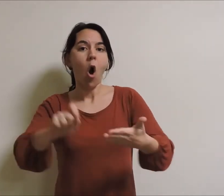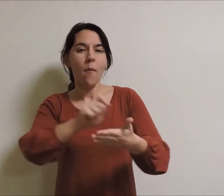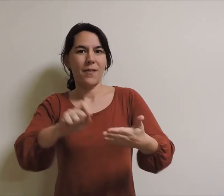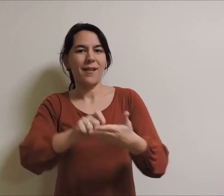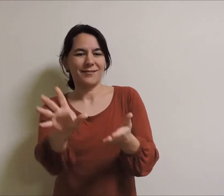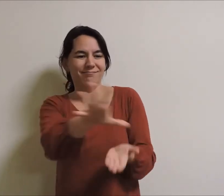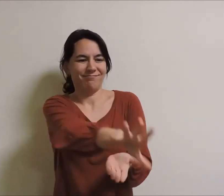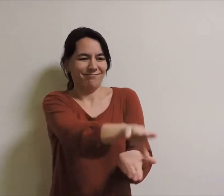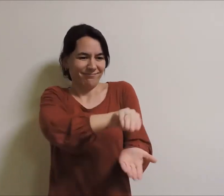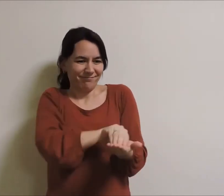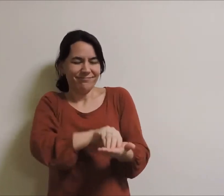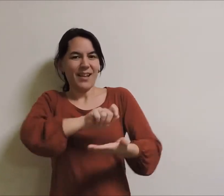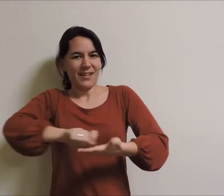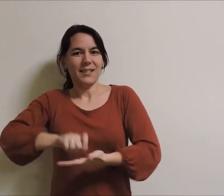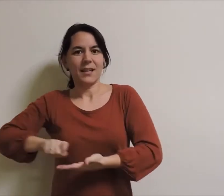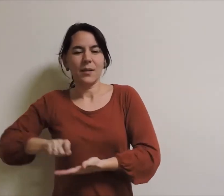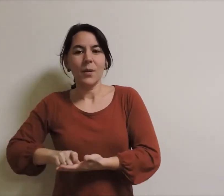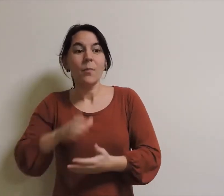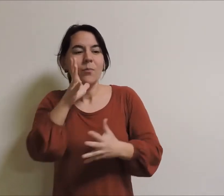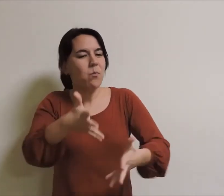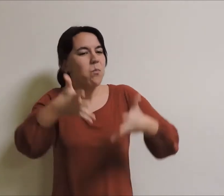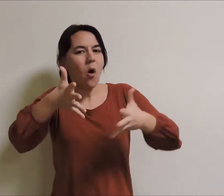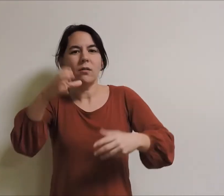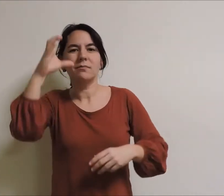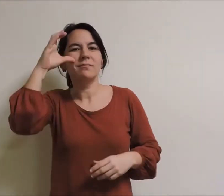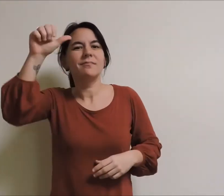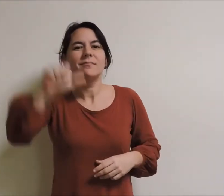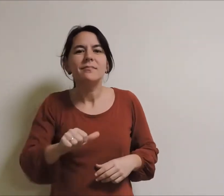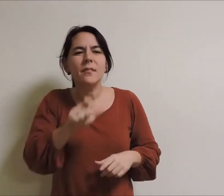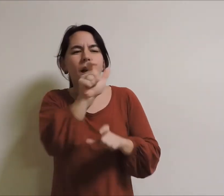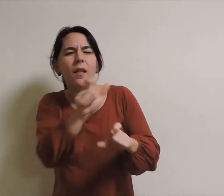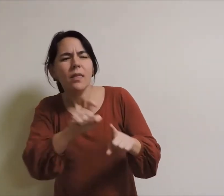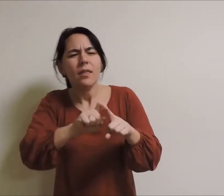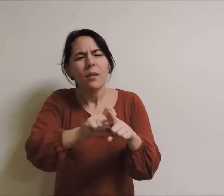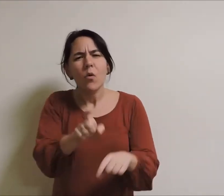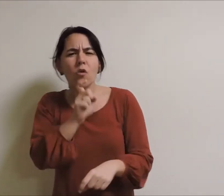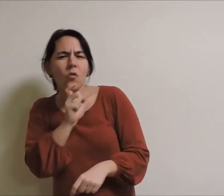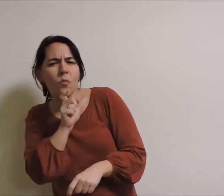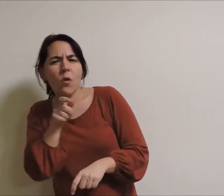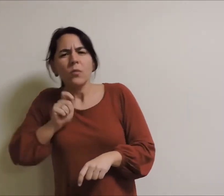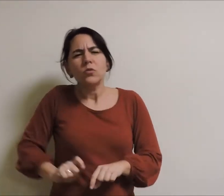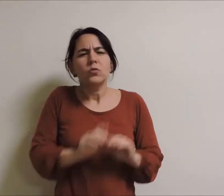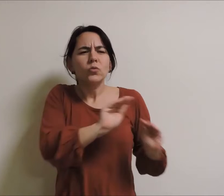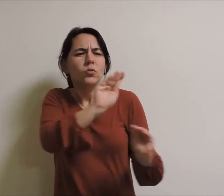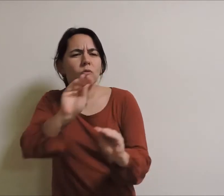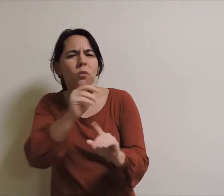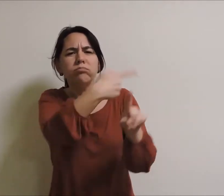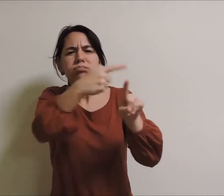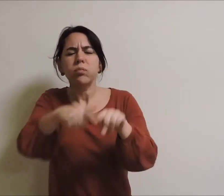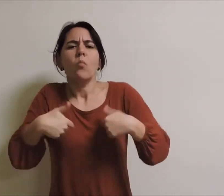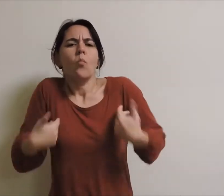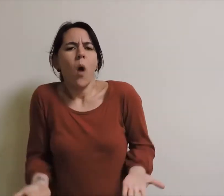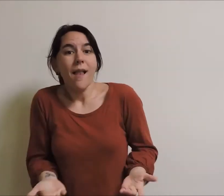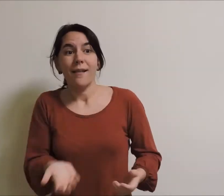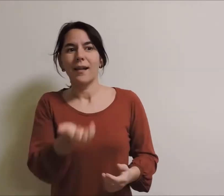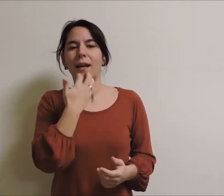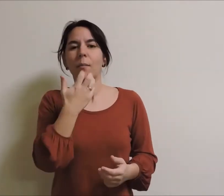de observar a xente, as profesións que nela se xuntaban. Ferreiros, zoqueiros,